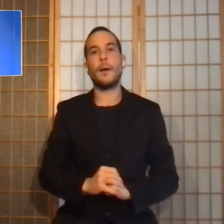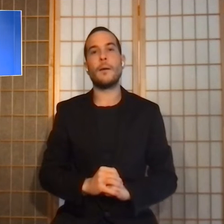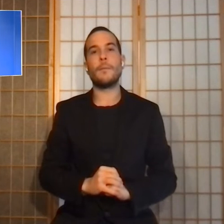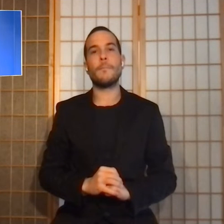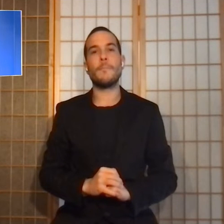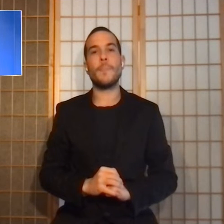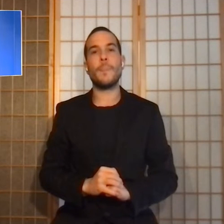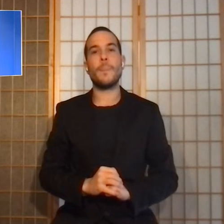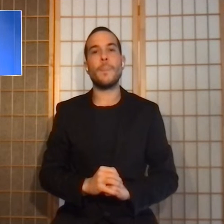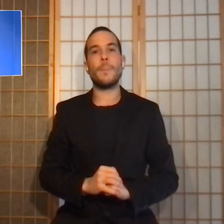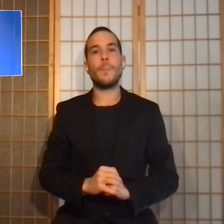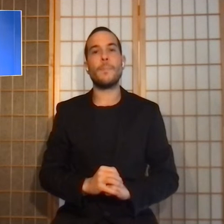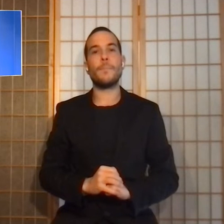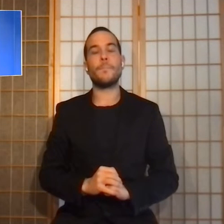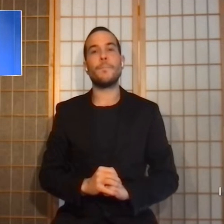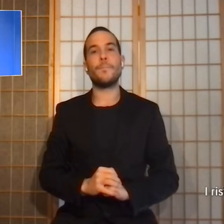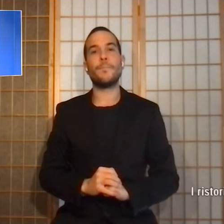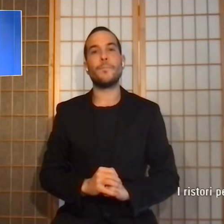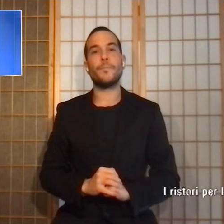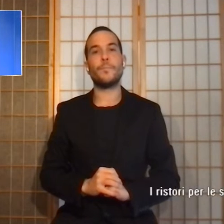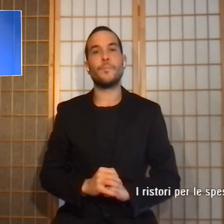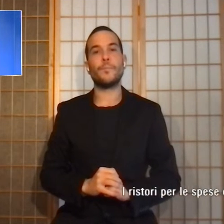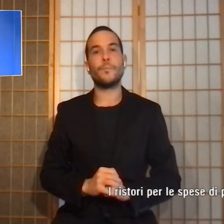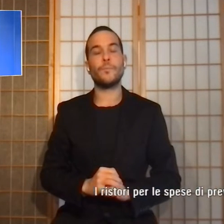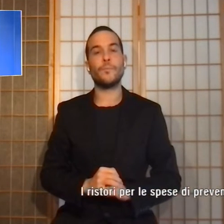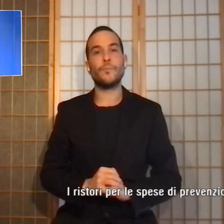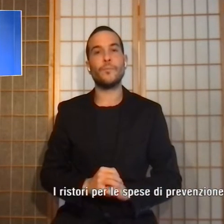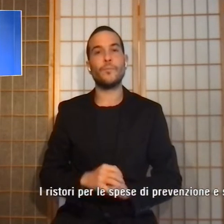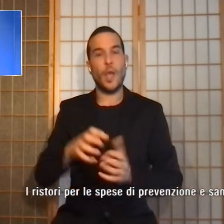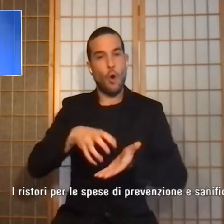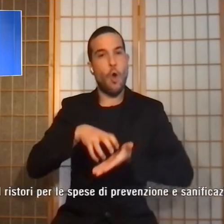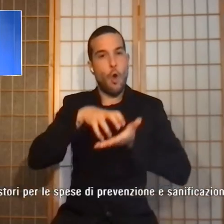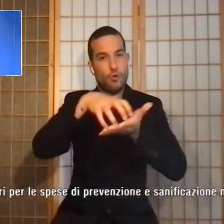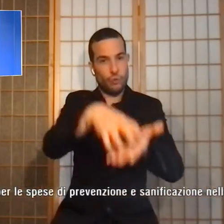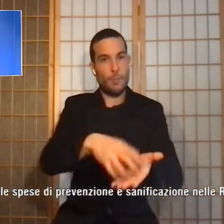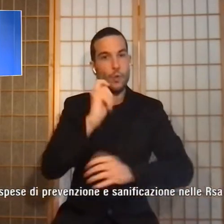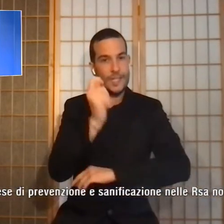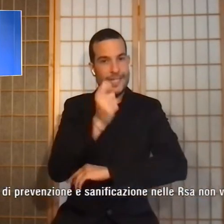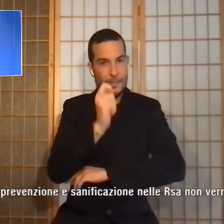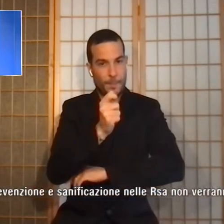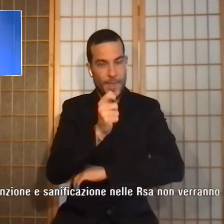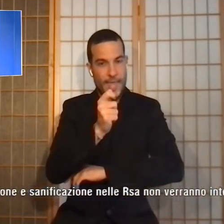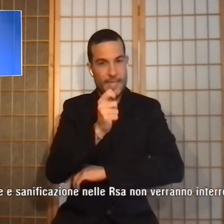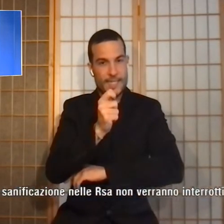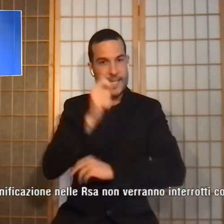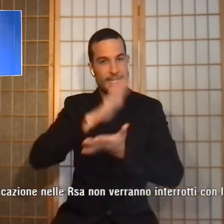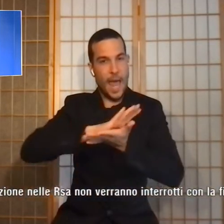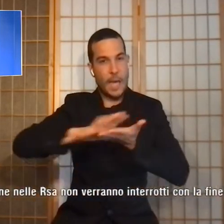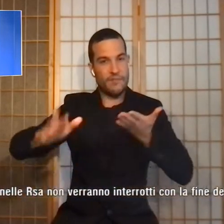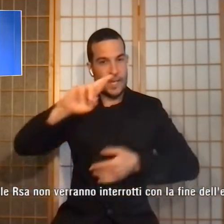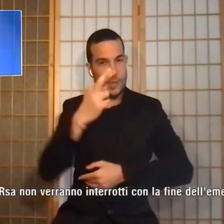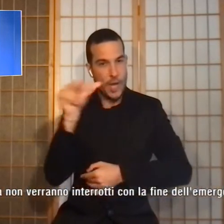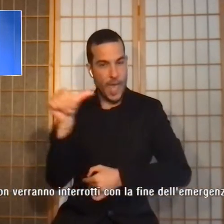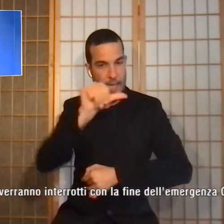I ristori per le spese di prevenzione e sanificazione nelle RSA non